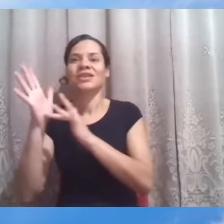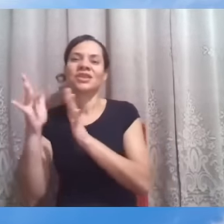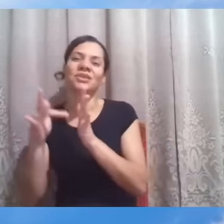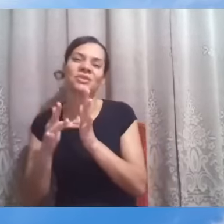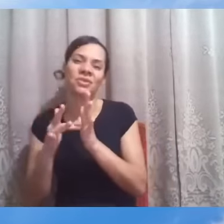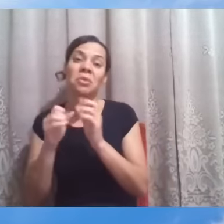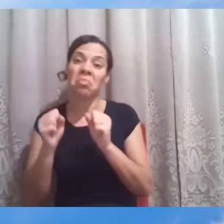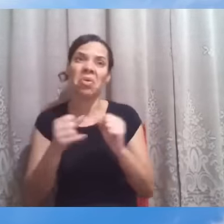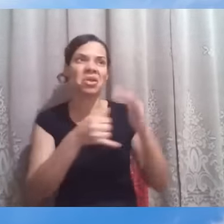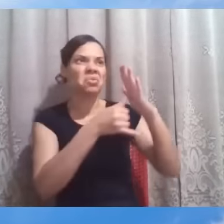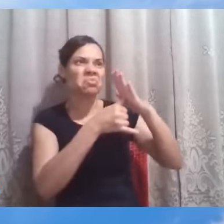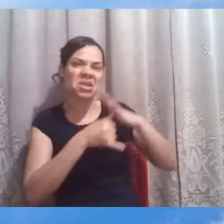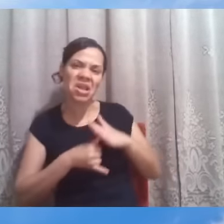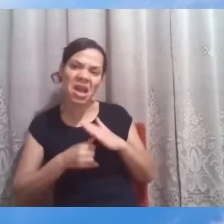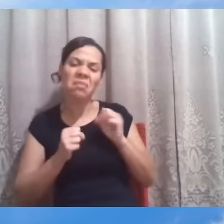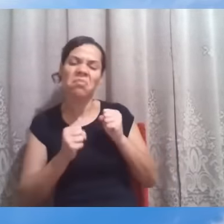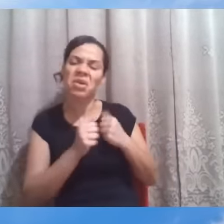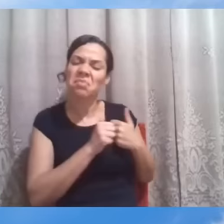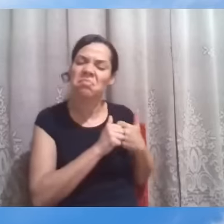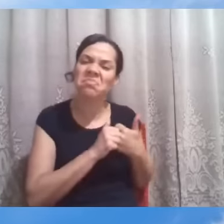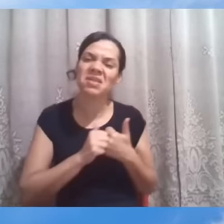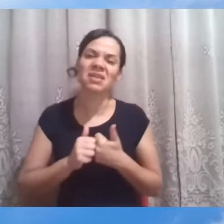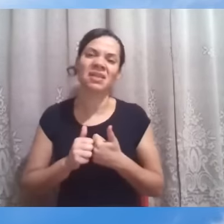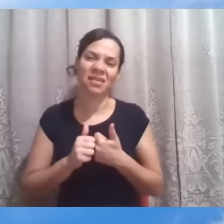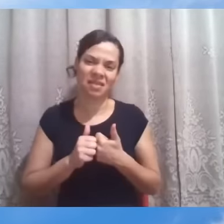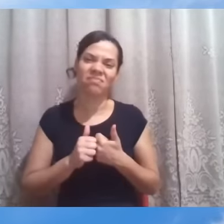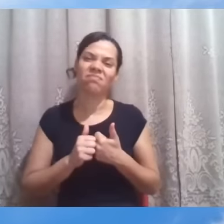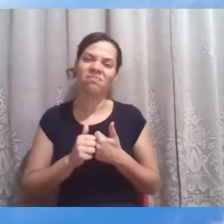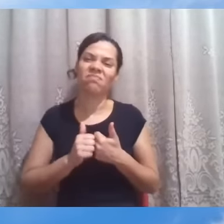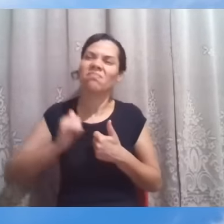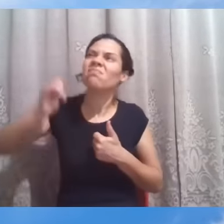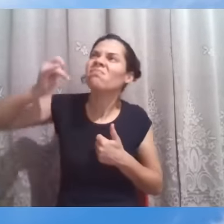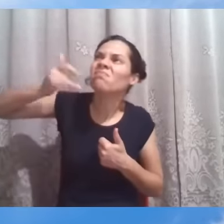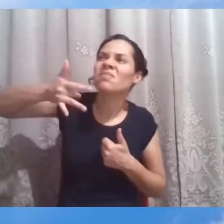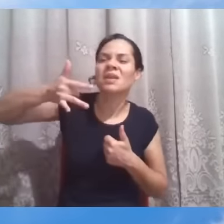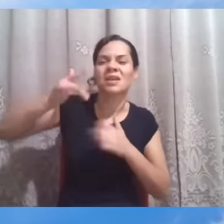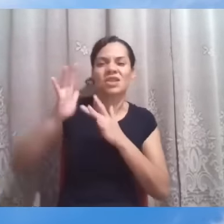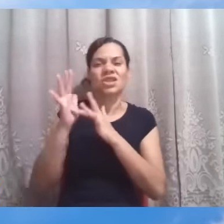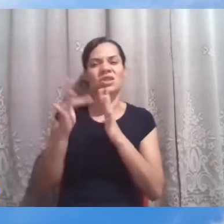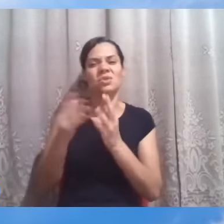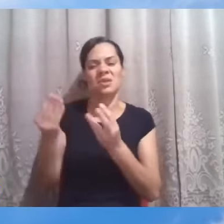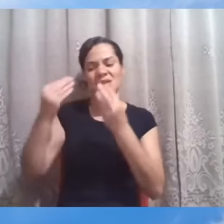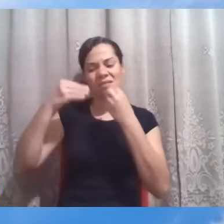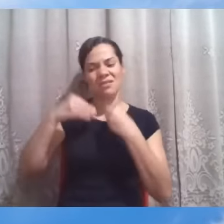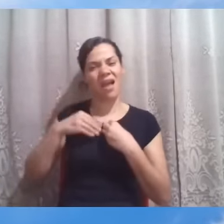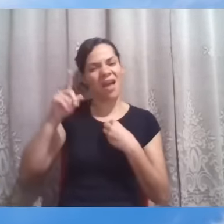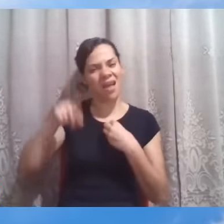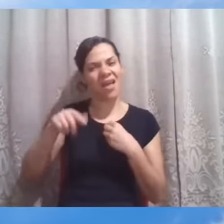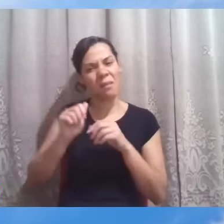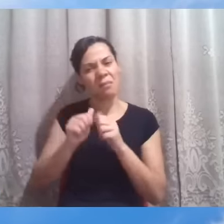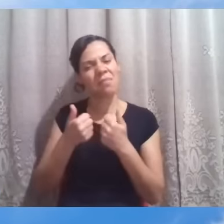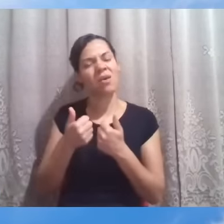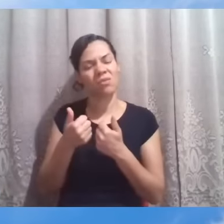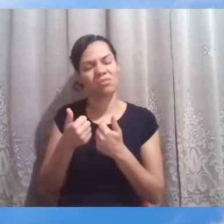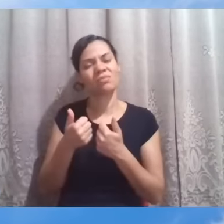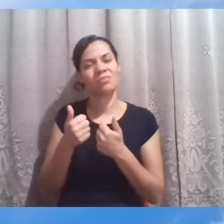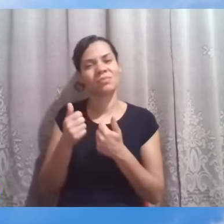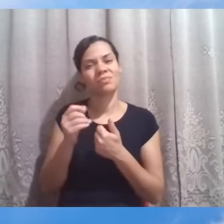humilhados ou mesmo perseguidos, a migalha do Cristo em nossas vidas é pão que desce do céu.